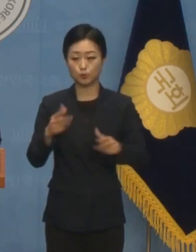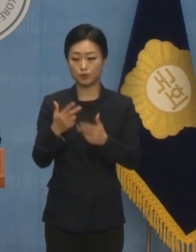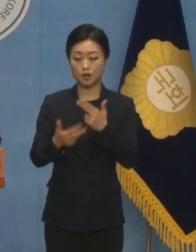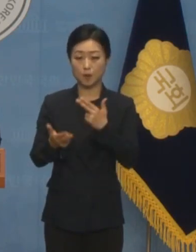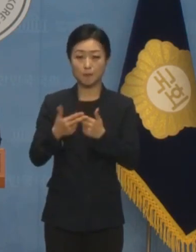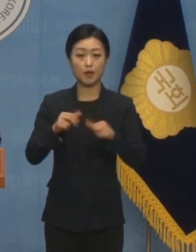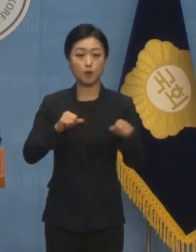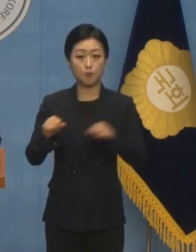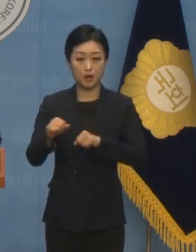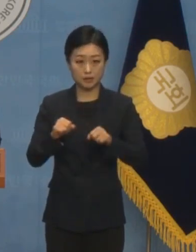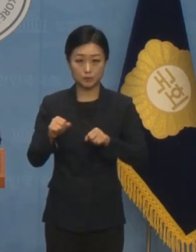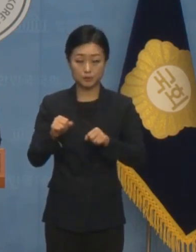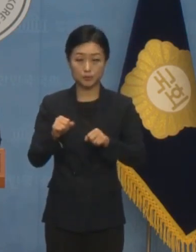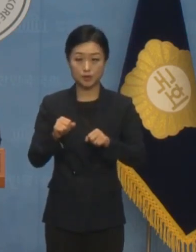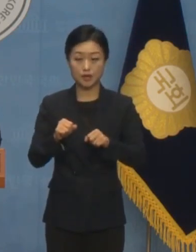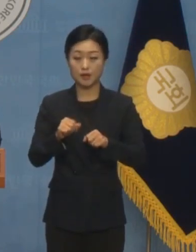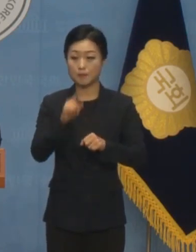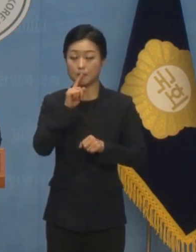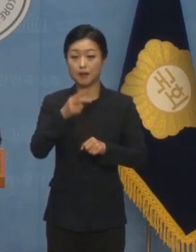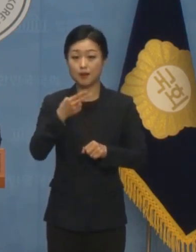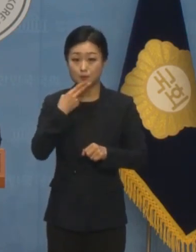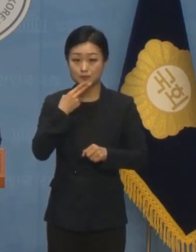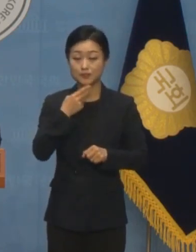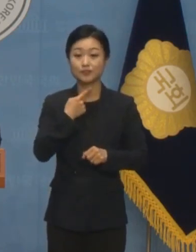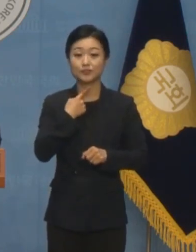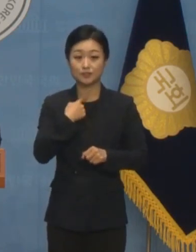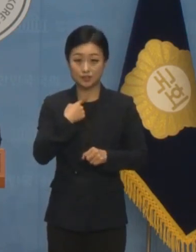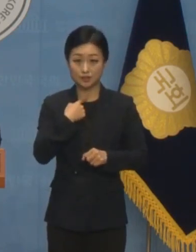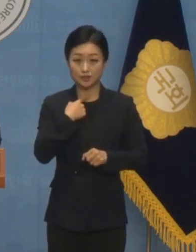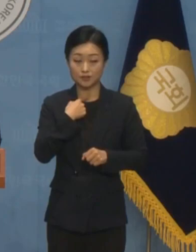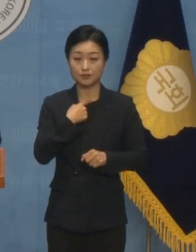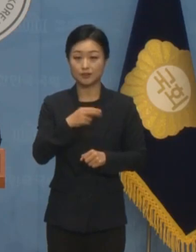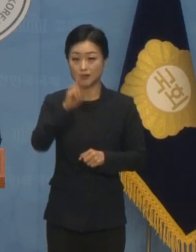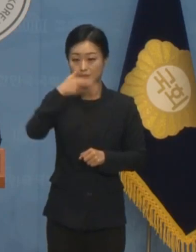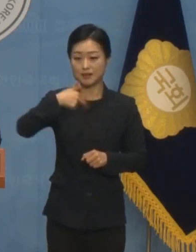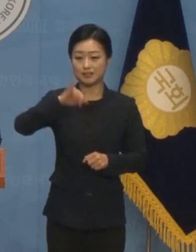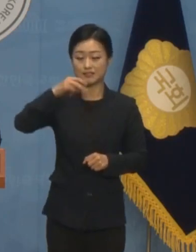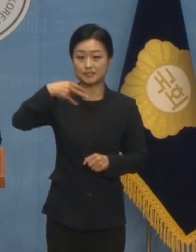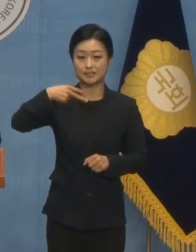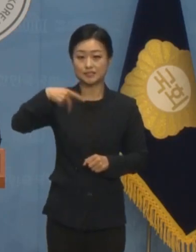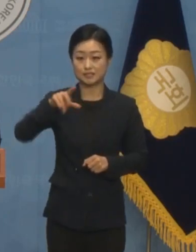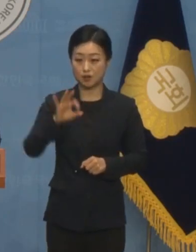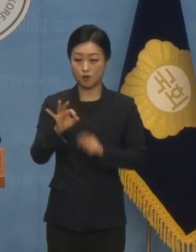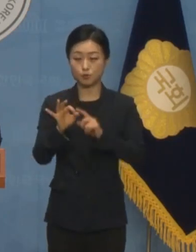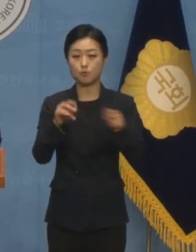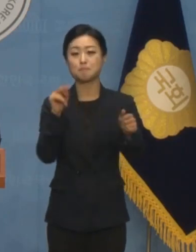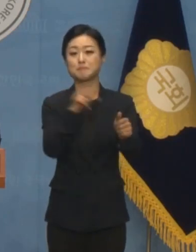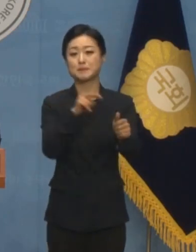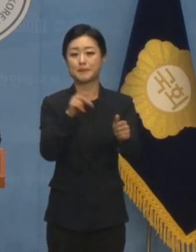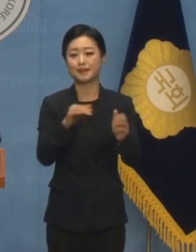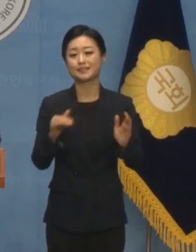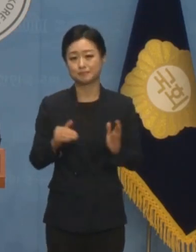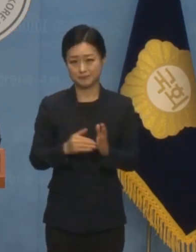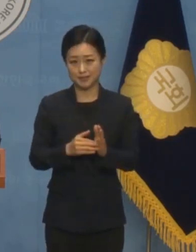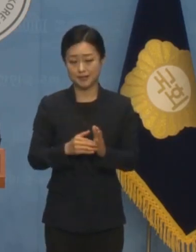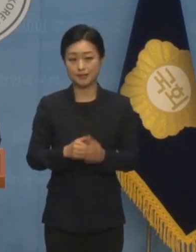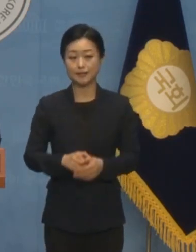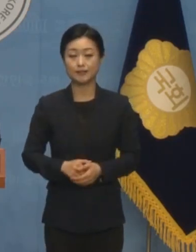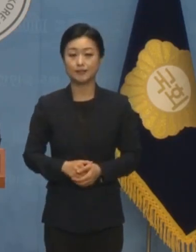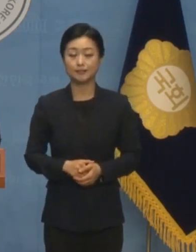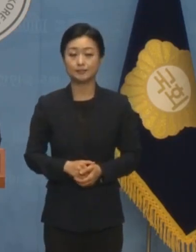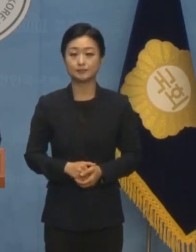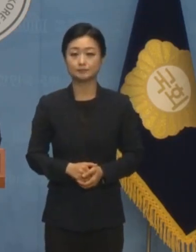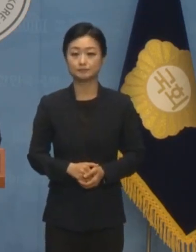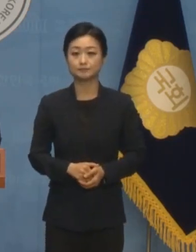활동에 말을 아끼던 축구 레전드조차 비판을 이어가며 그 수위를 높여가고